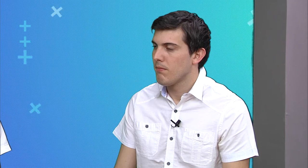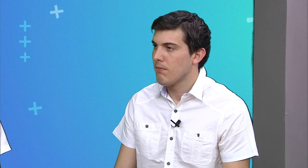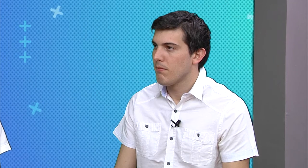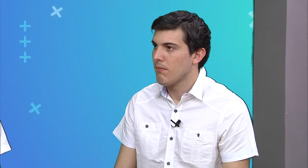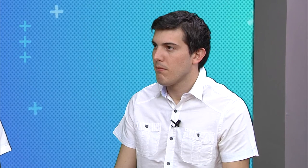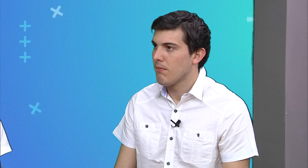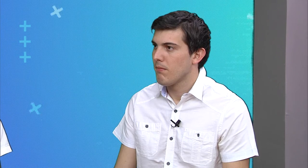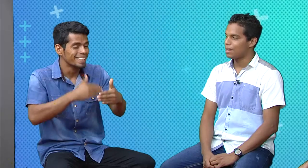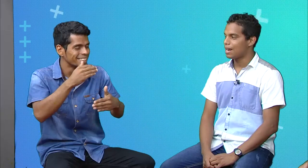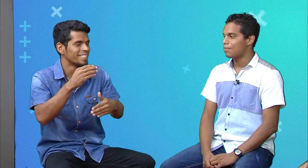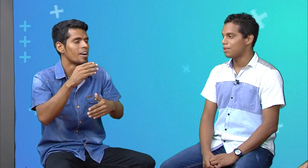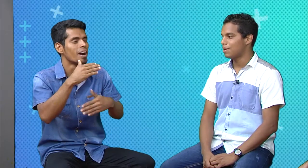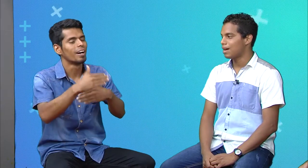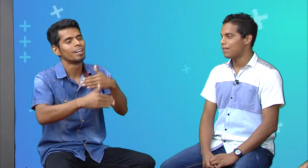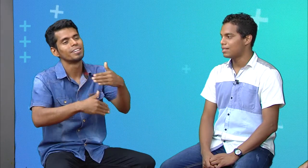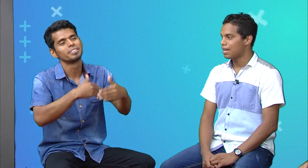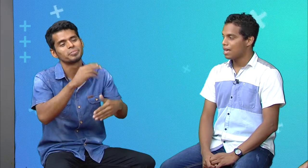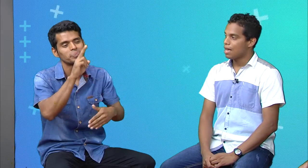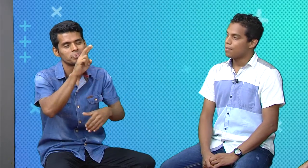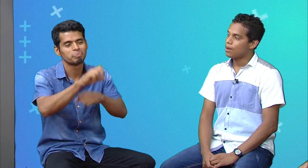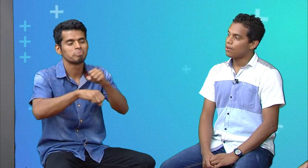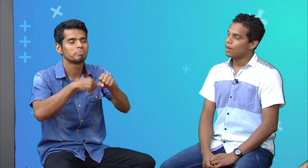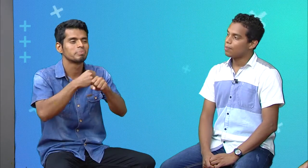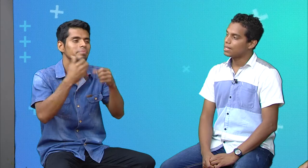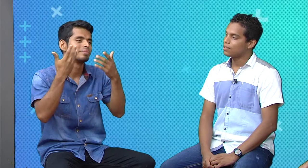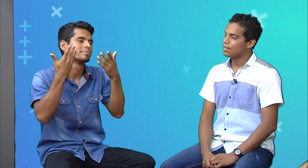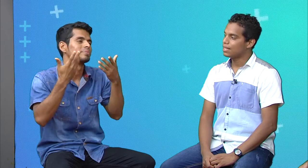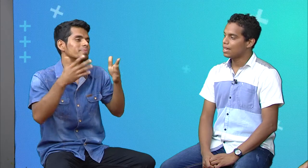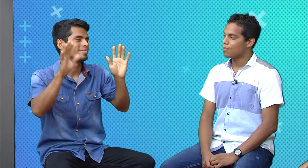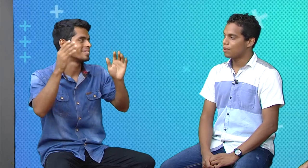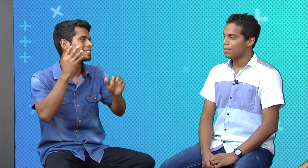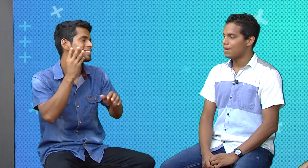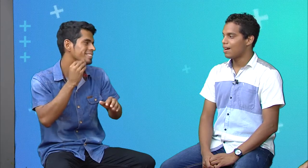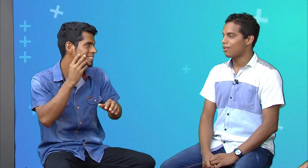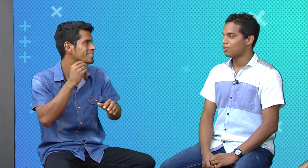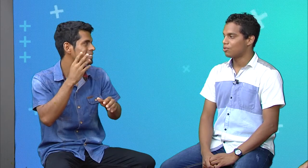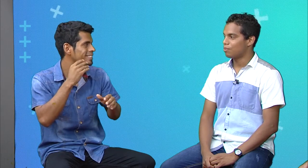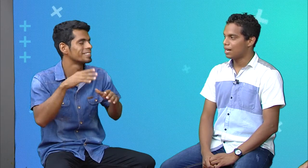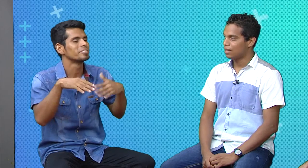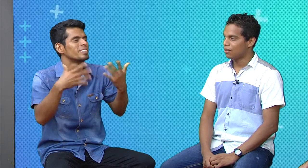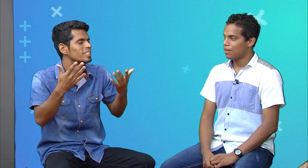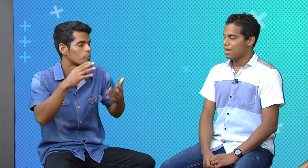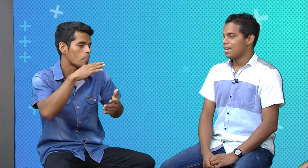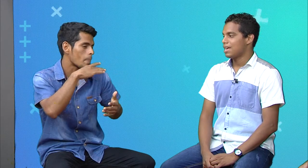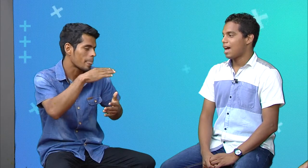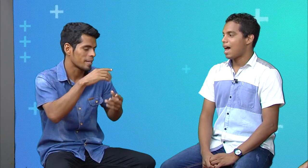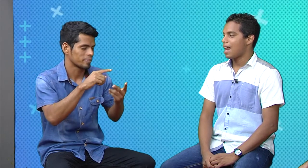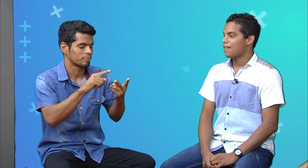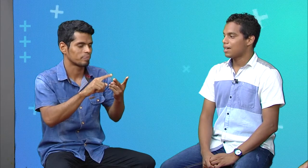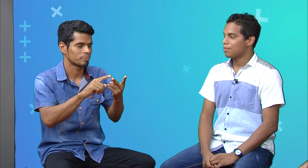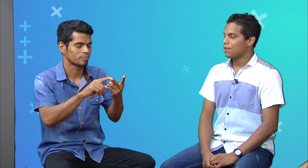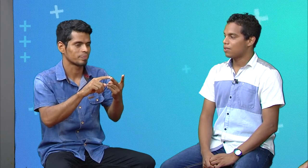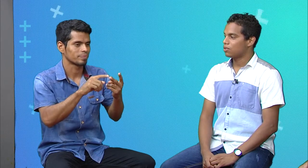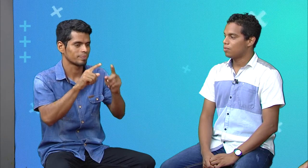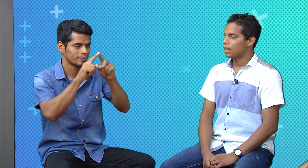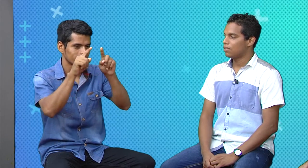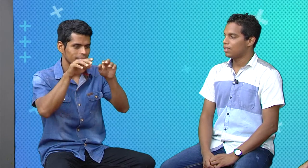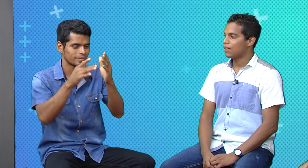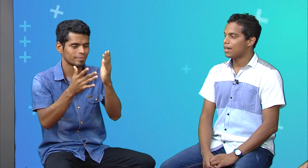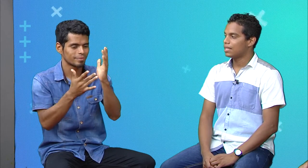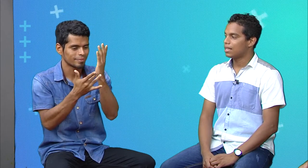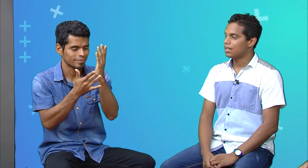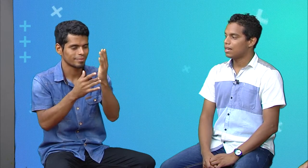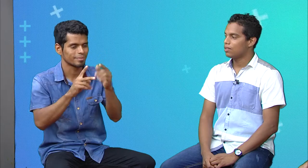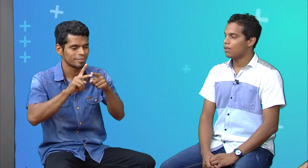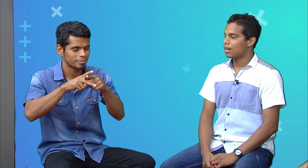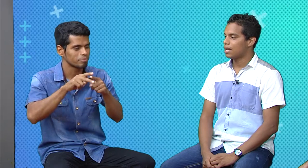aprendimos. Sí tenía apenas la primera vez, pero con el paso del tiempo me iba acostumbrando. Y a la vez que me iba acostumbrando,